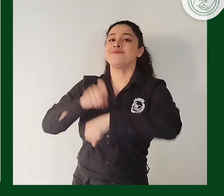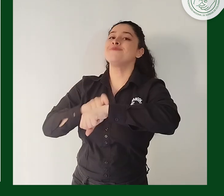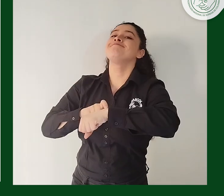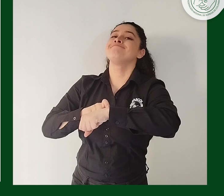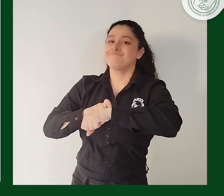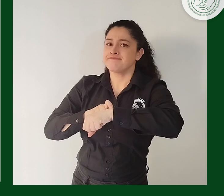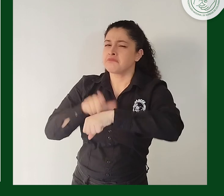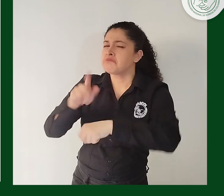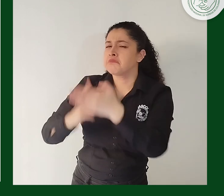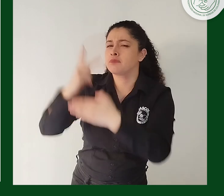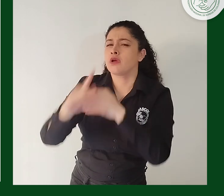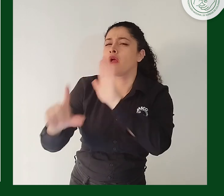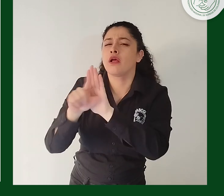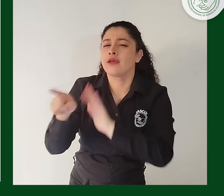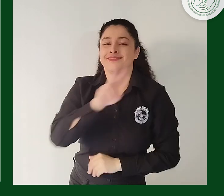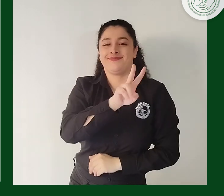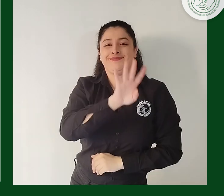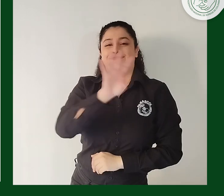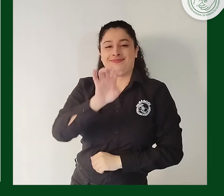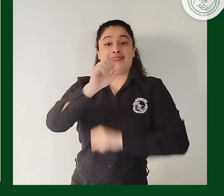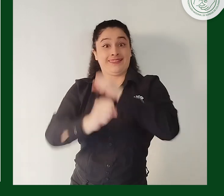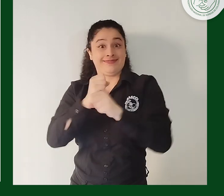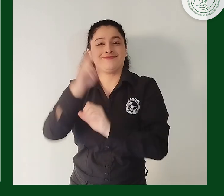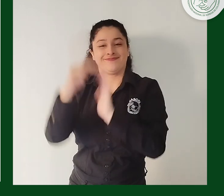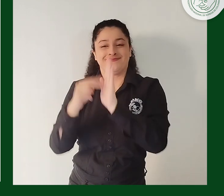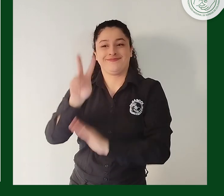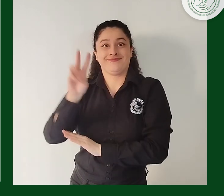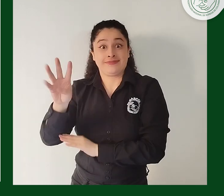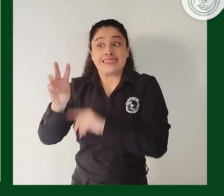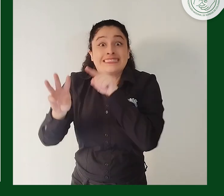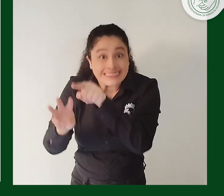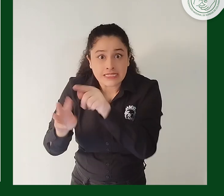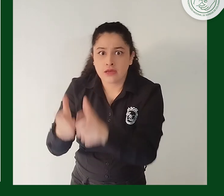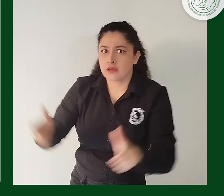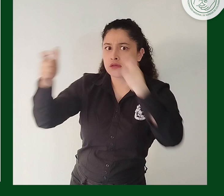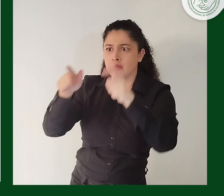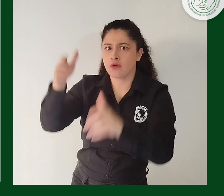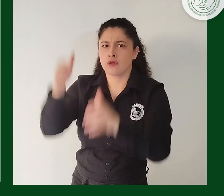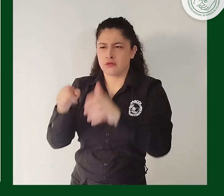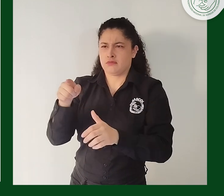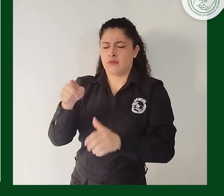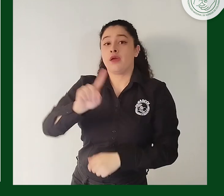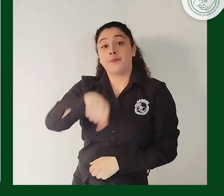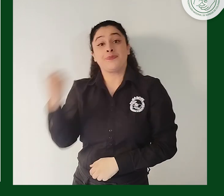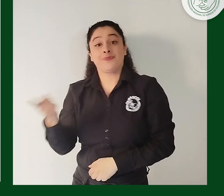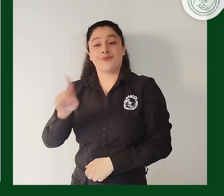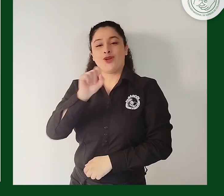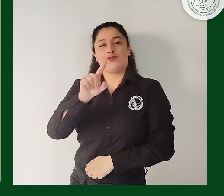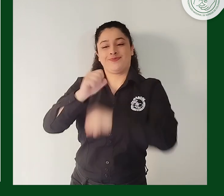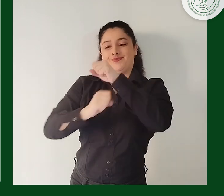de ley número 249 de 2023 en Cámara de Presentantes y número 11 de 2022 del Senado,